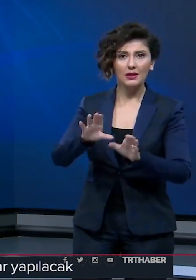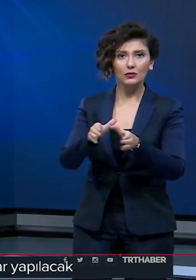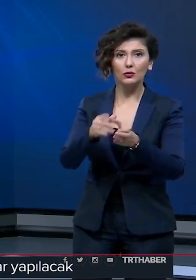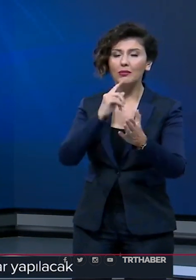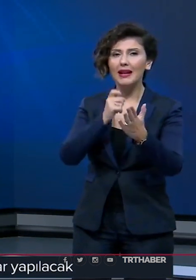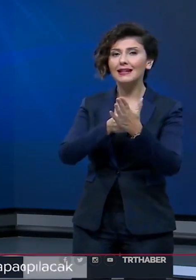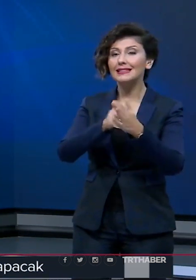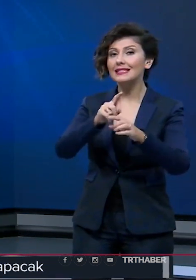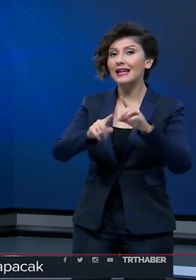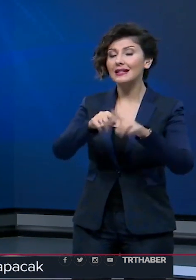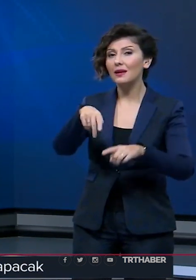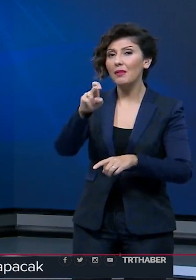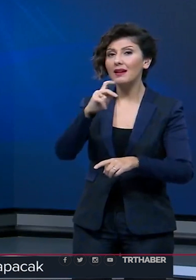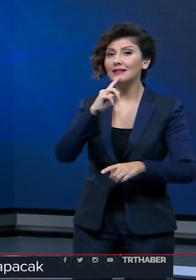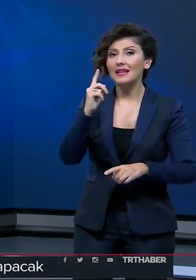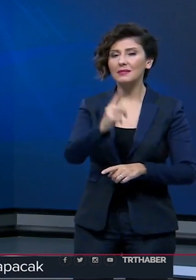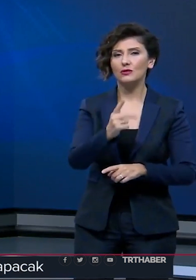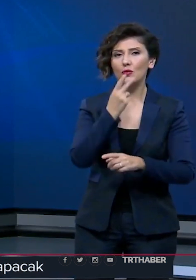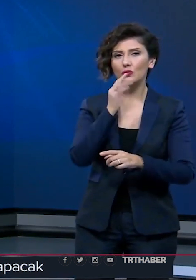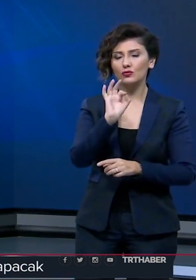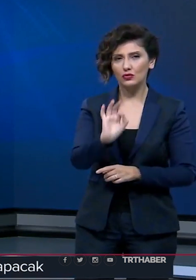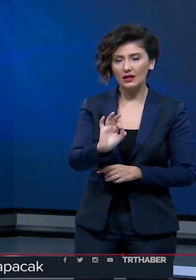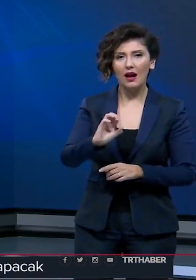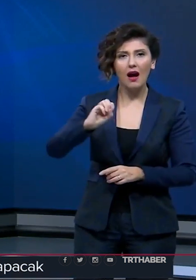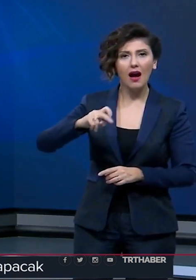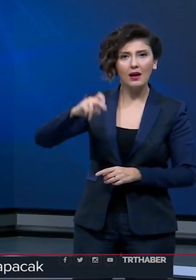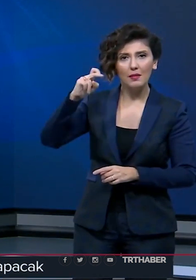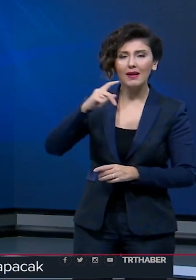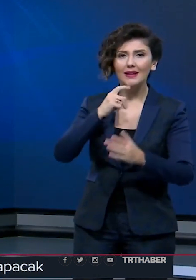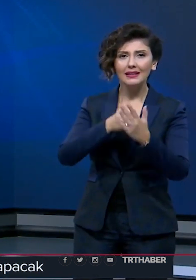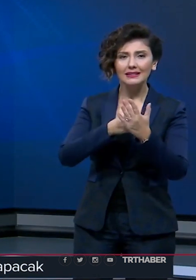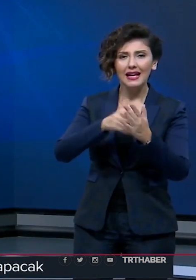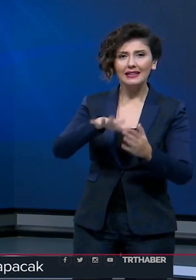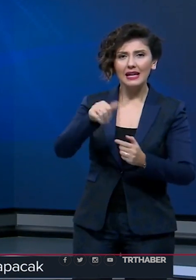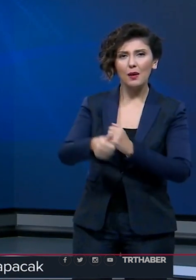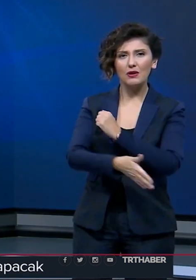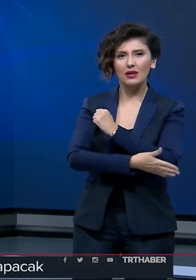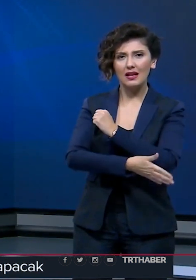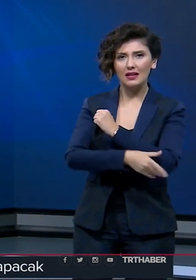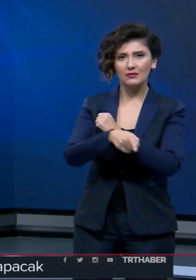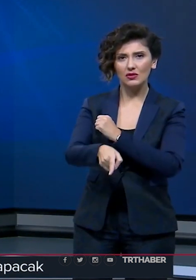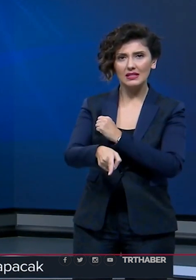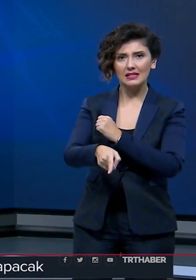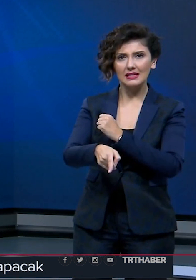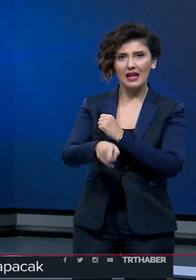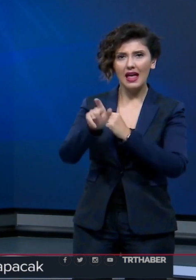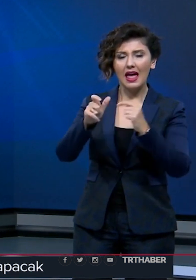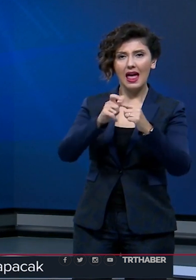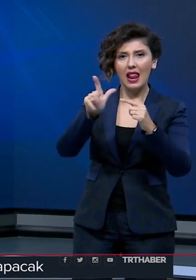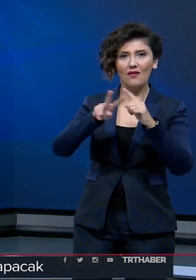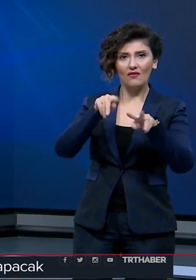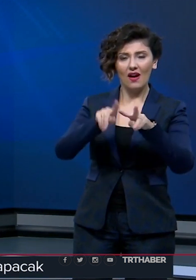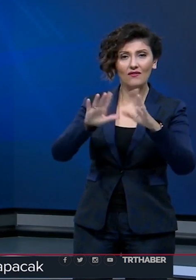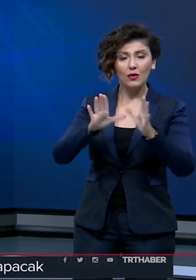Parti grupları adına siyasi parti temsilcileri konuşacak. AK Parti adına Genel Başkan Yardımcısı Lütfi